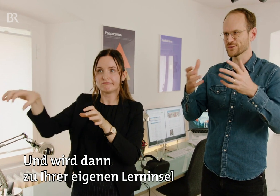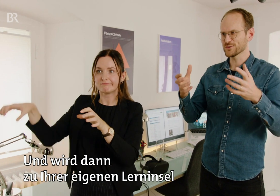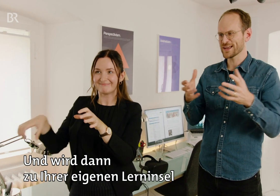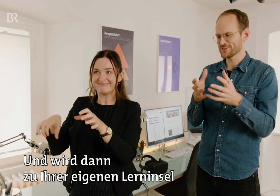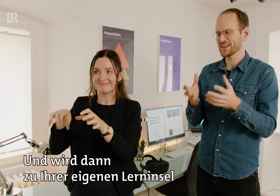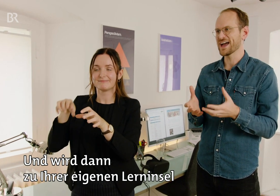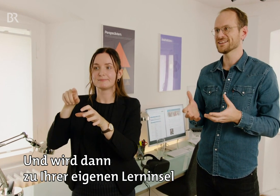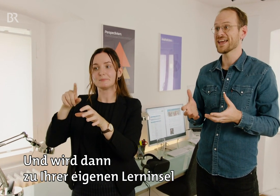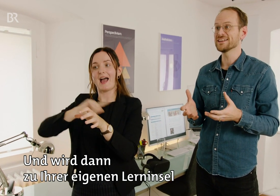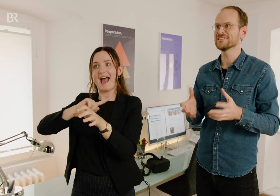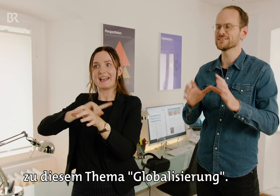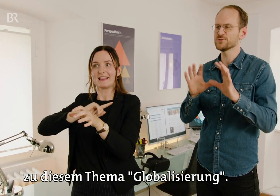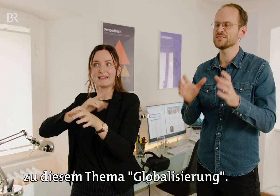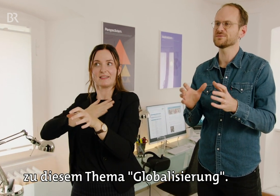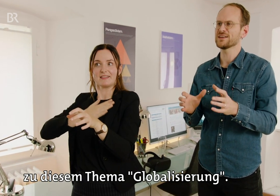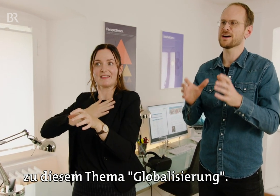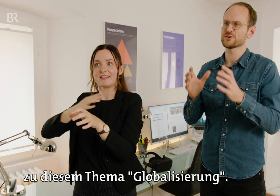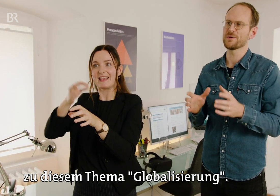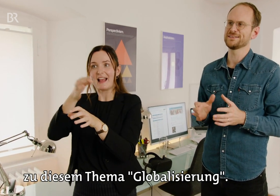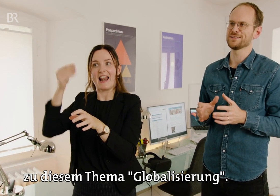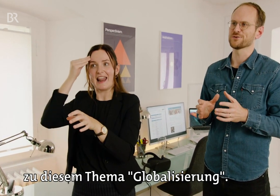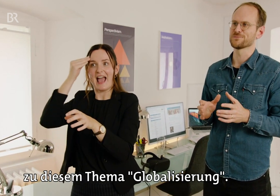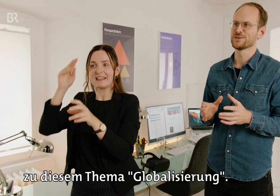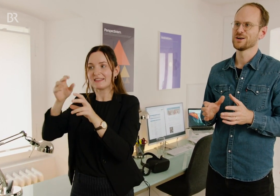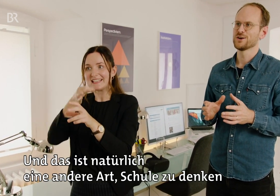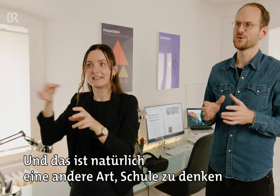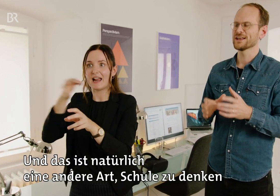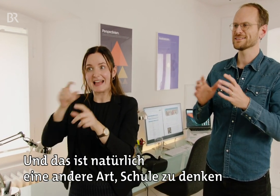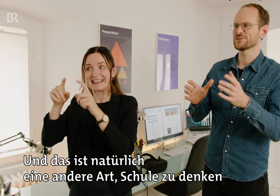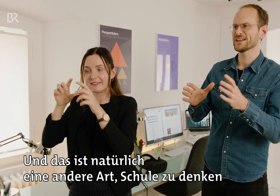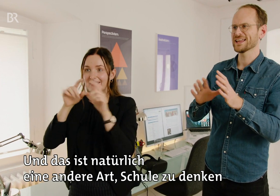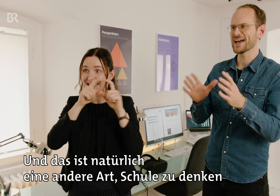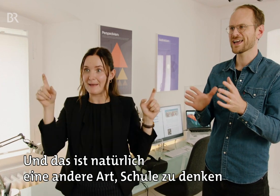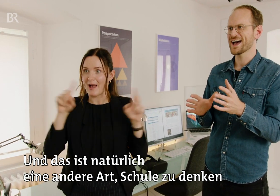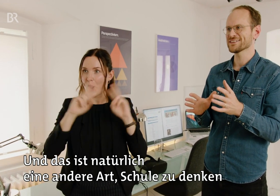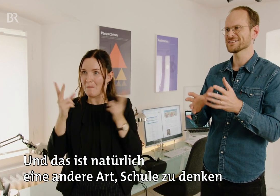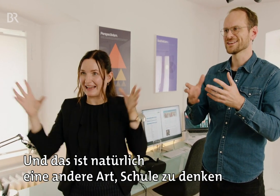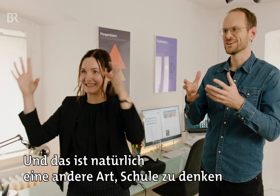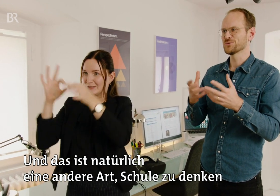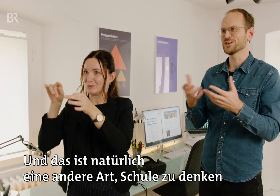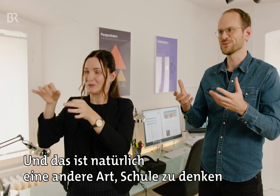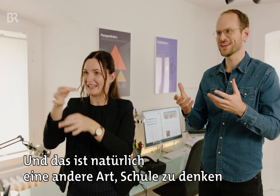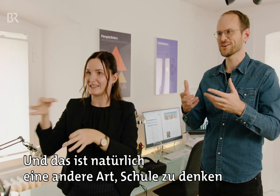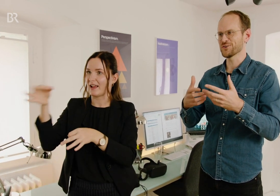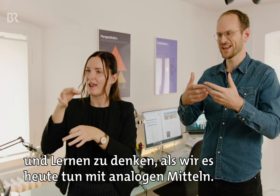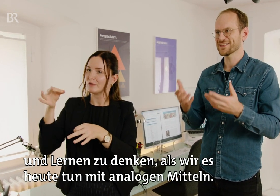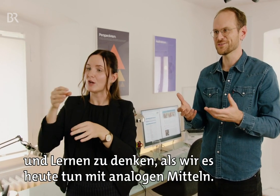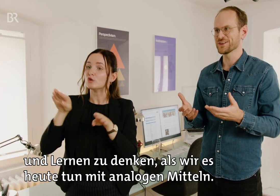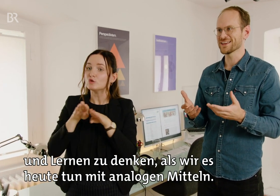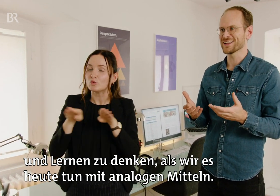sozusagen zu Ihrer eigenen Lerninsel zu diesem Thema Globalisierung. Und das ist natürlich eine andere Art, Schule zu denken und Lernen zu denken,